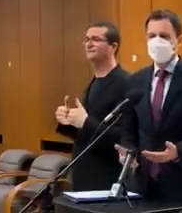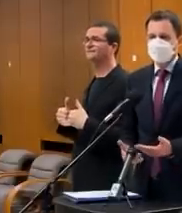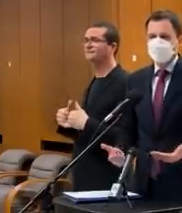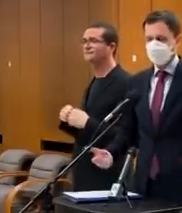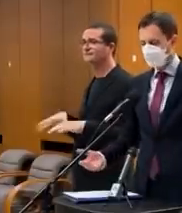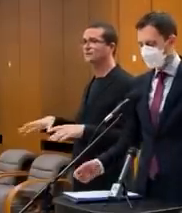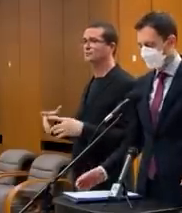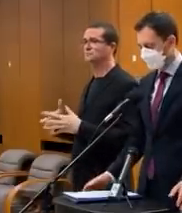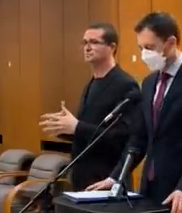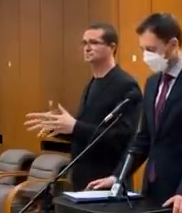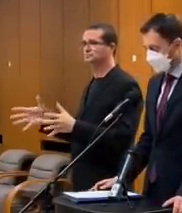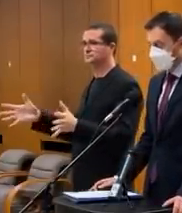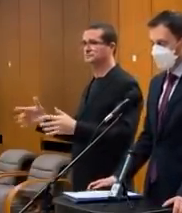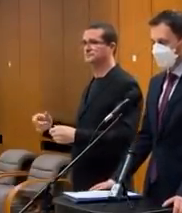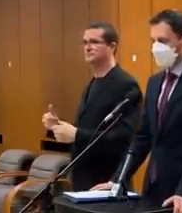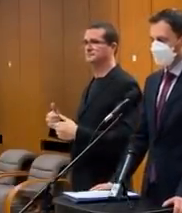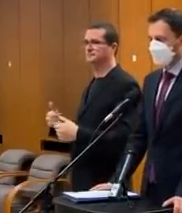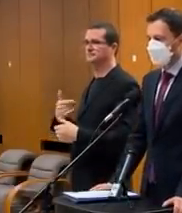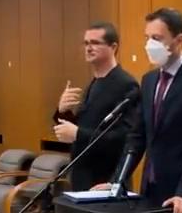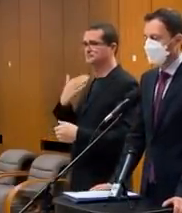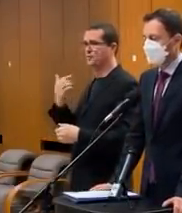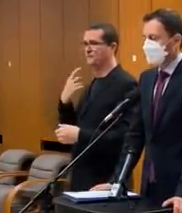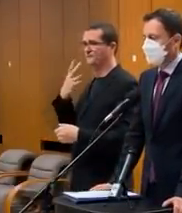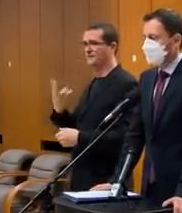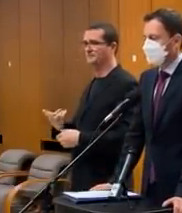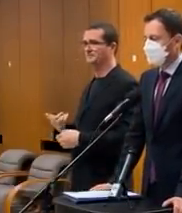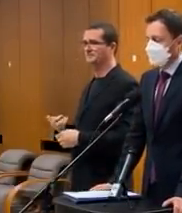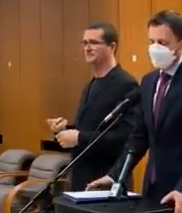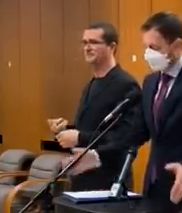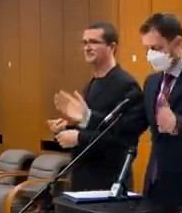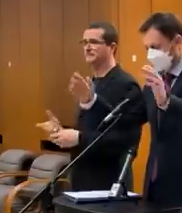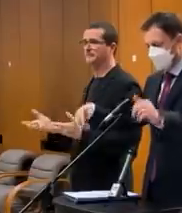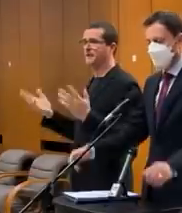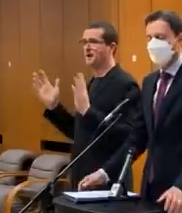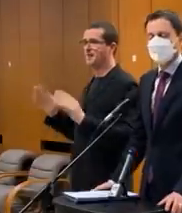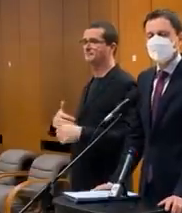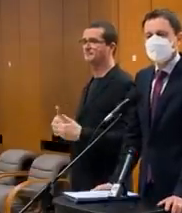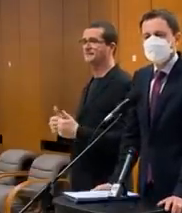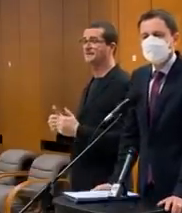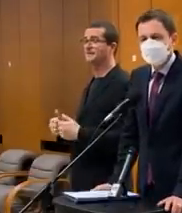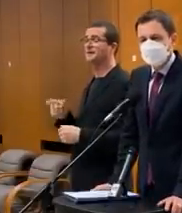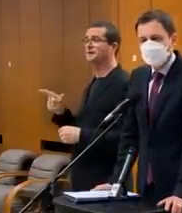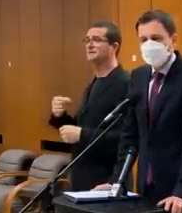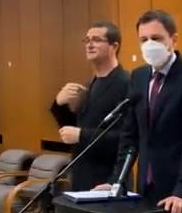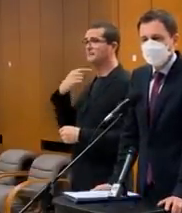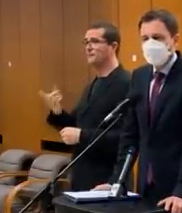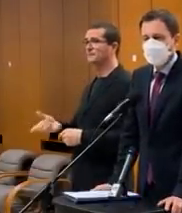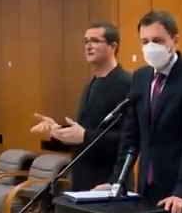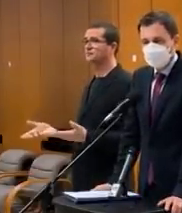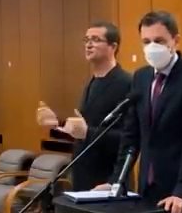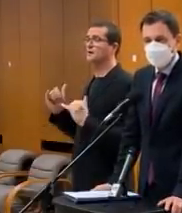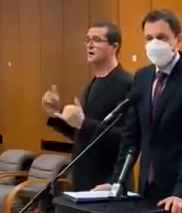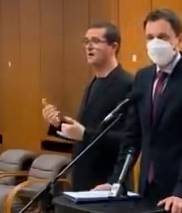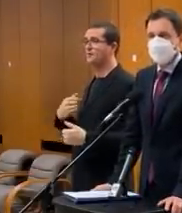sa šíri, lebo je to proste, je to tak, to už vidíme. Ale to je jedno. Čiže tým chcem povedať, že